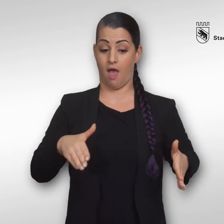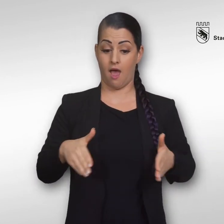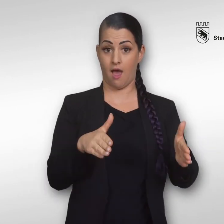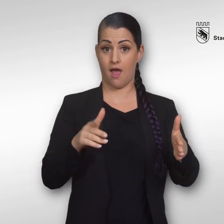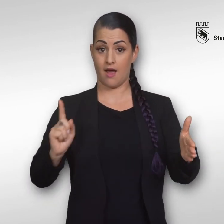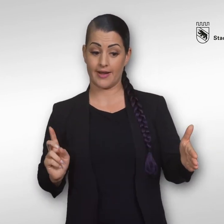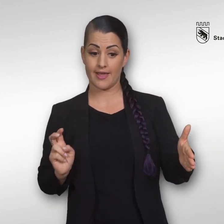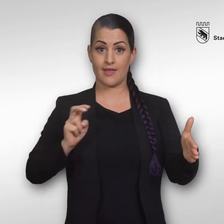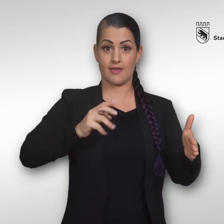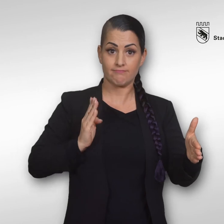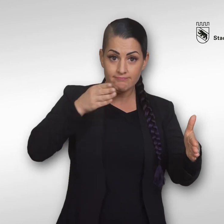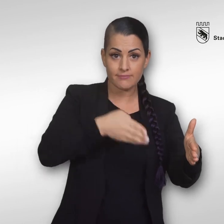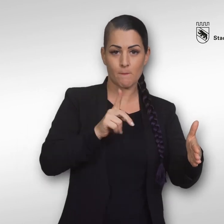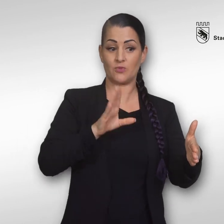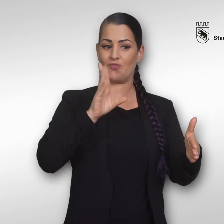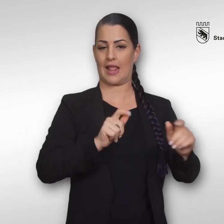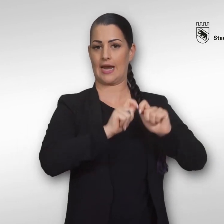Are muss mit sehr viel Respekt begegnet werden.